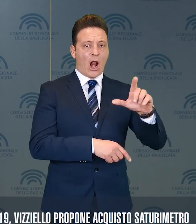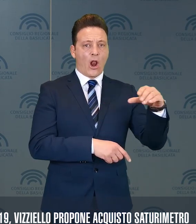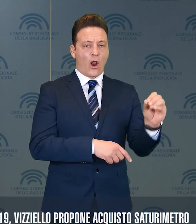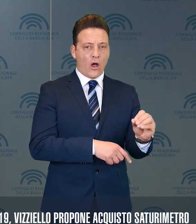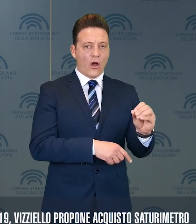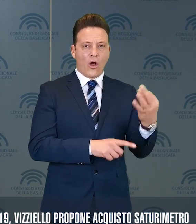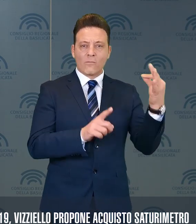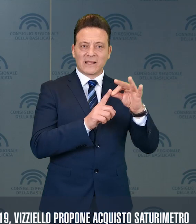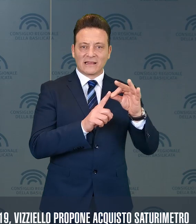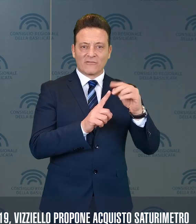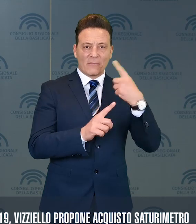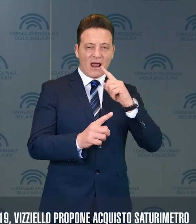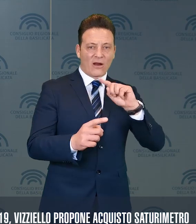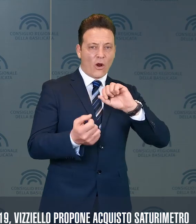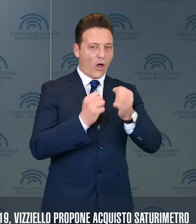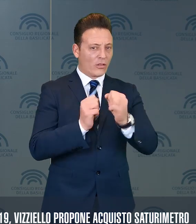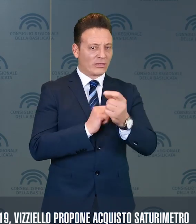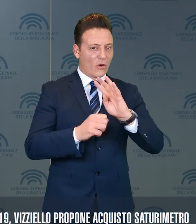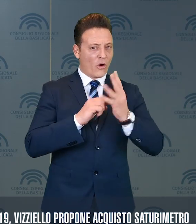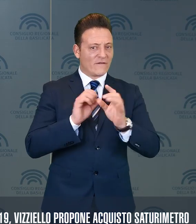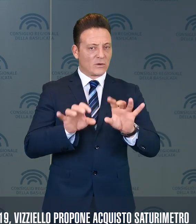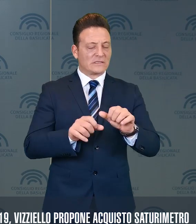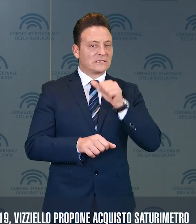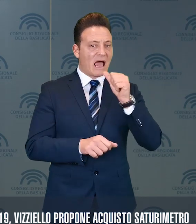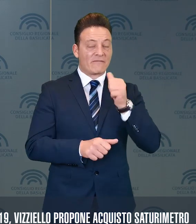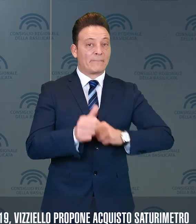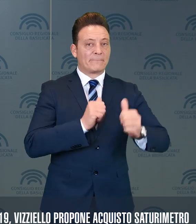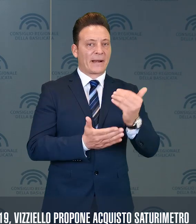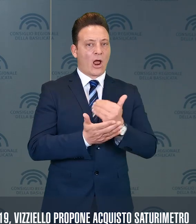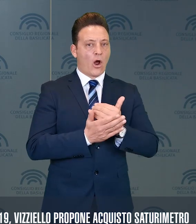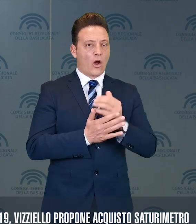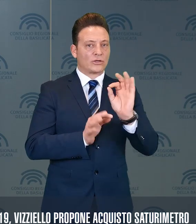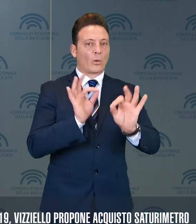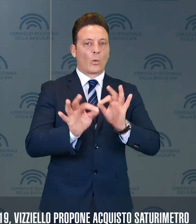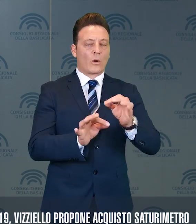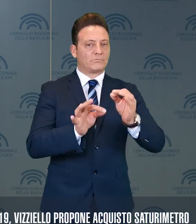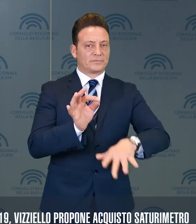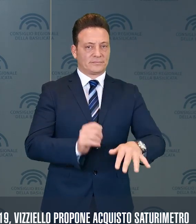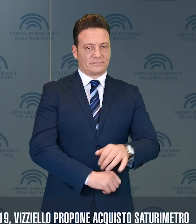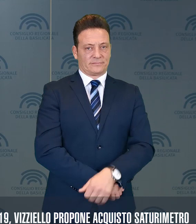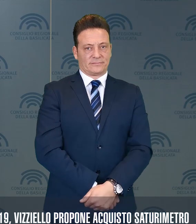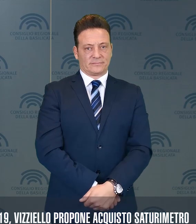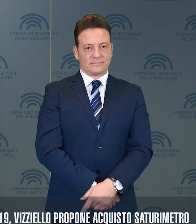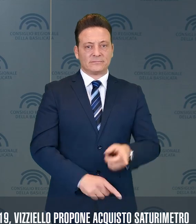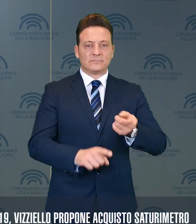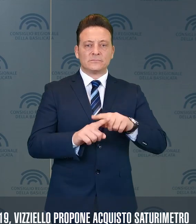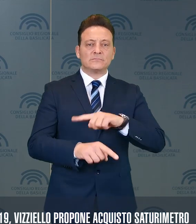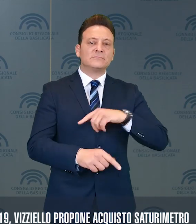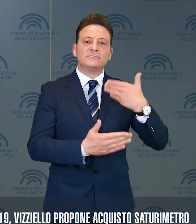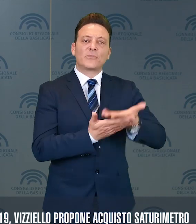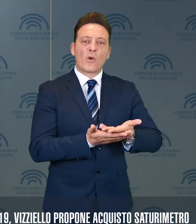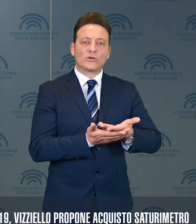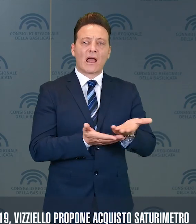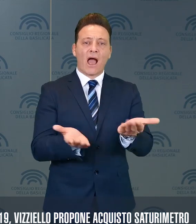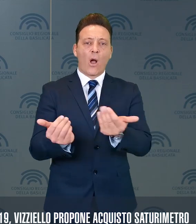di fronteggiare il coronavirus occorrono diagnosi precoci e cure tempestive. Propone quindi l